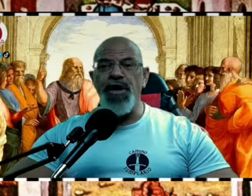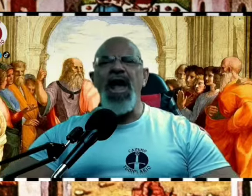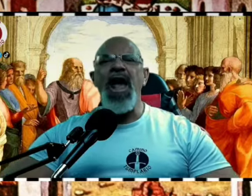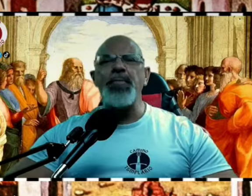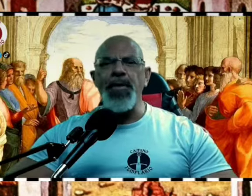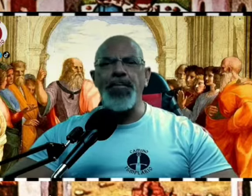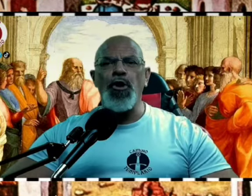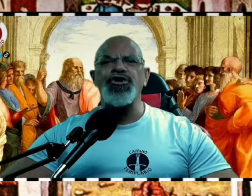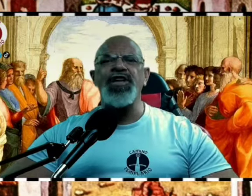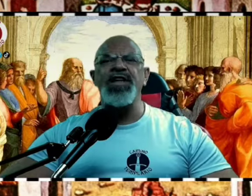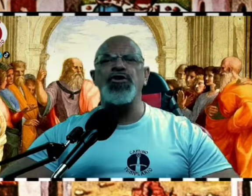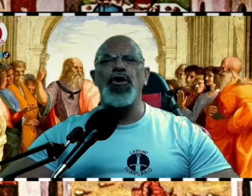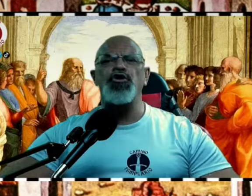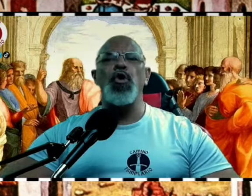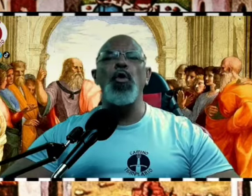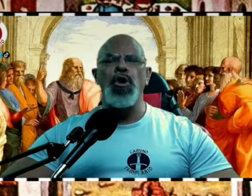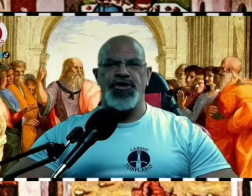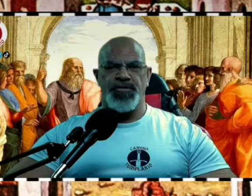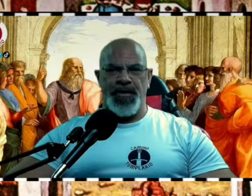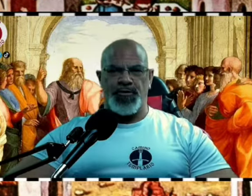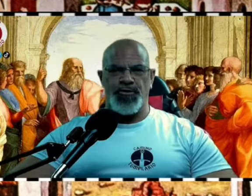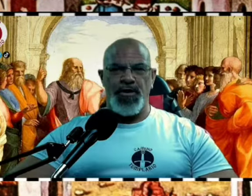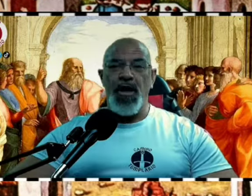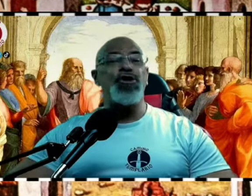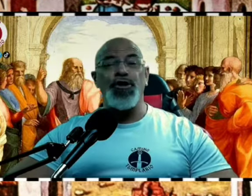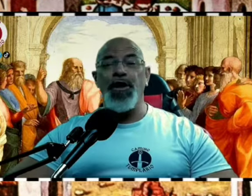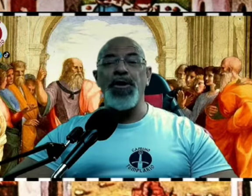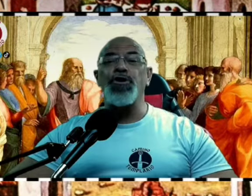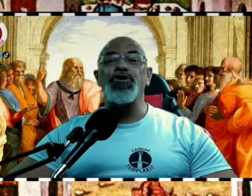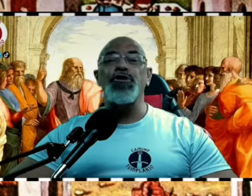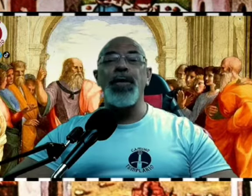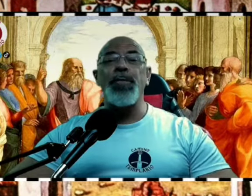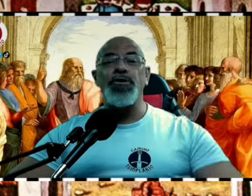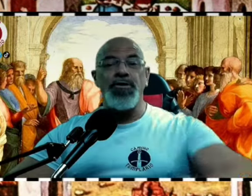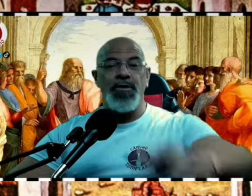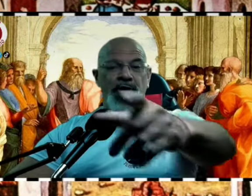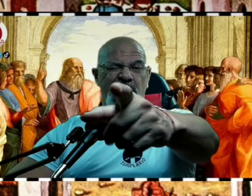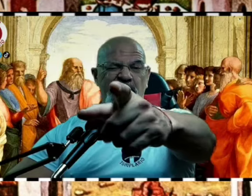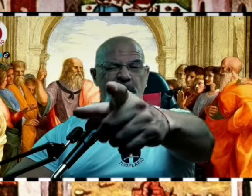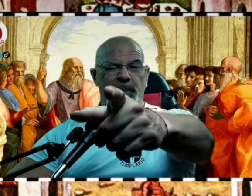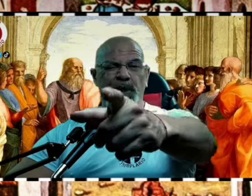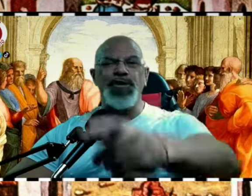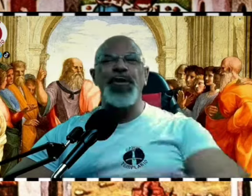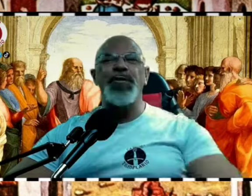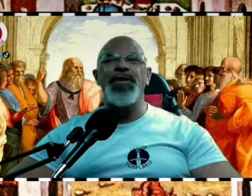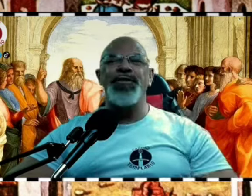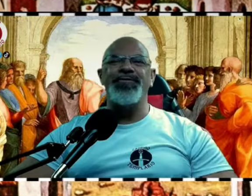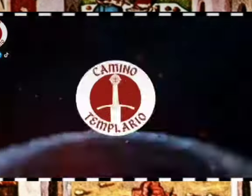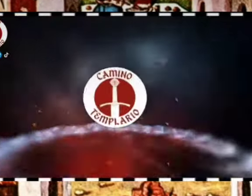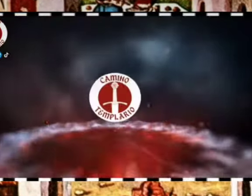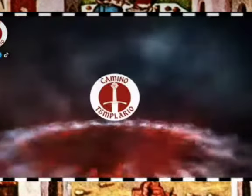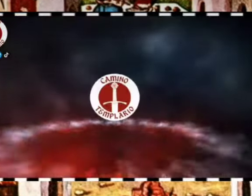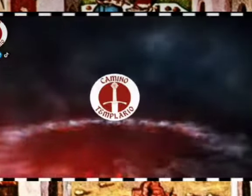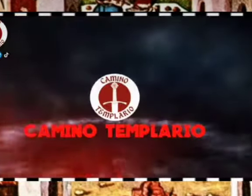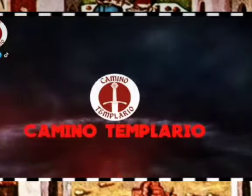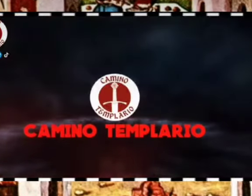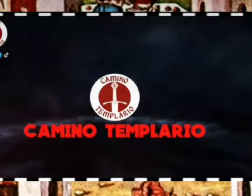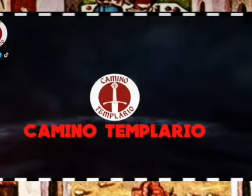tiempo diarios, en muy pocos seréis todos unos esperados. Pues eso es todo amigos, nos vemos en el próximo vídeo.